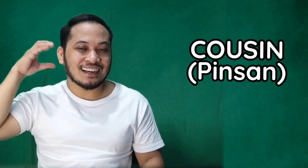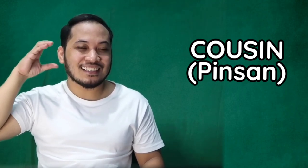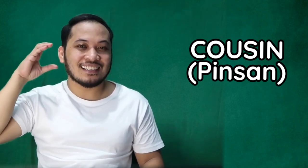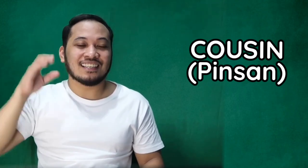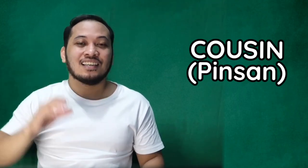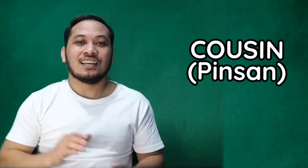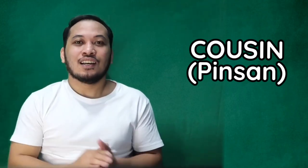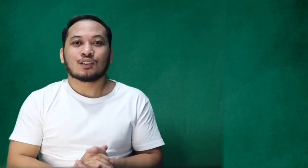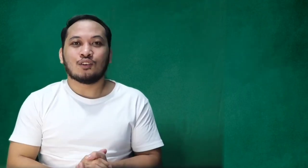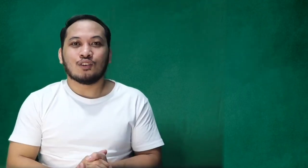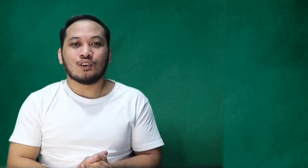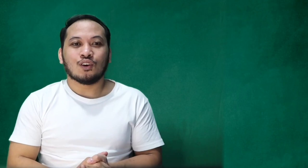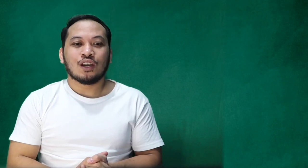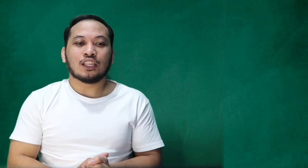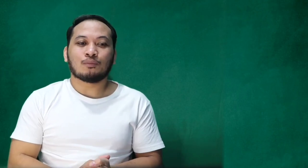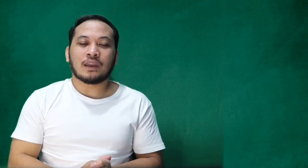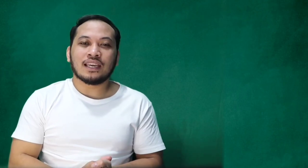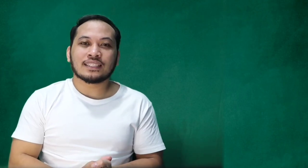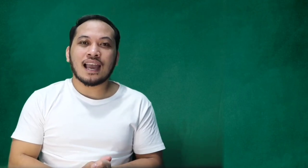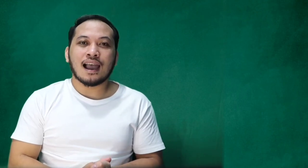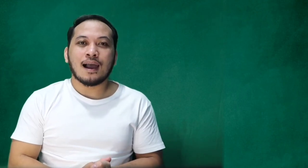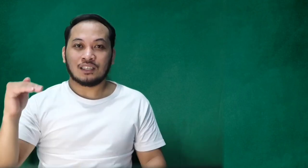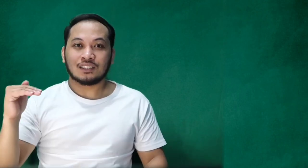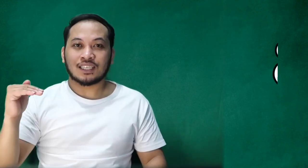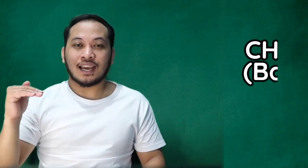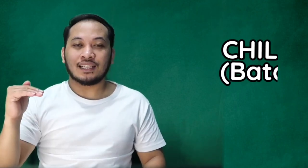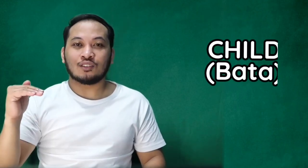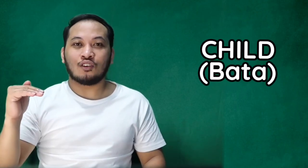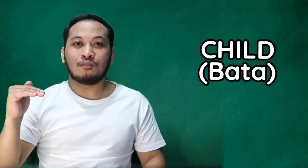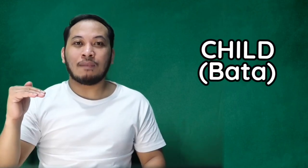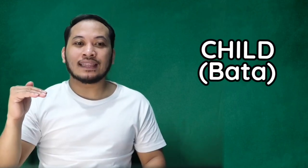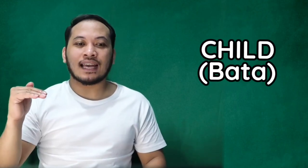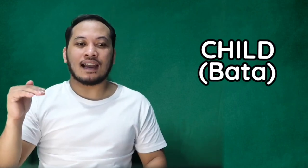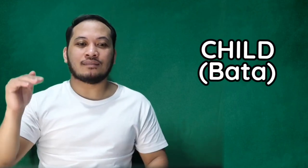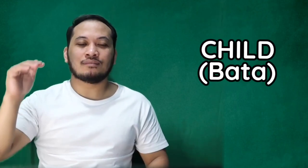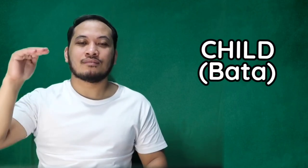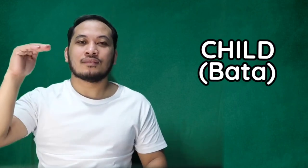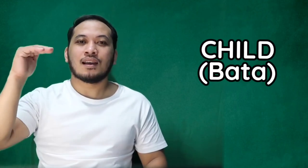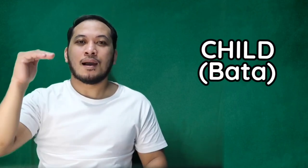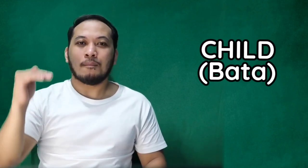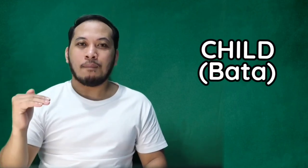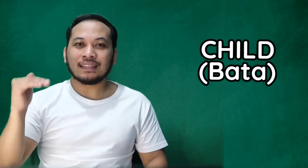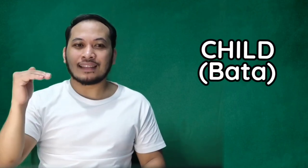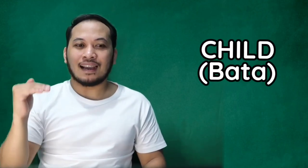Kasin. So, ito pa yung isa. Child. O, bata. Bata.